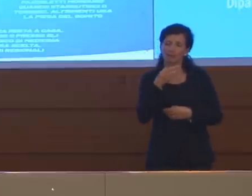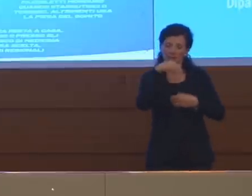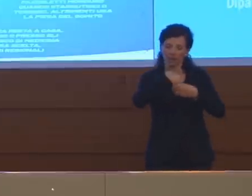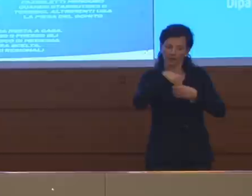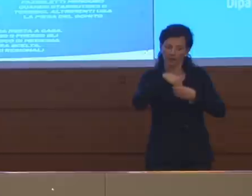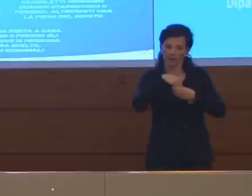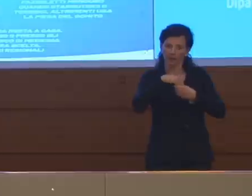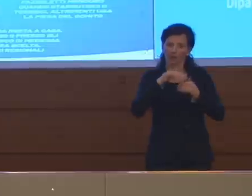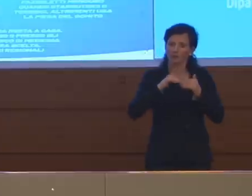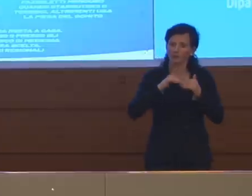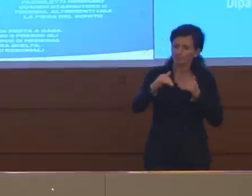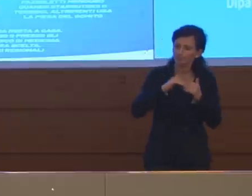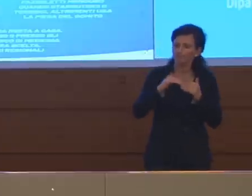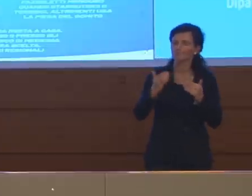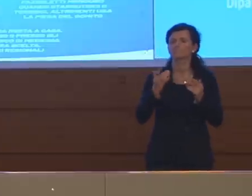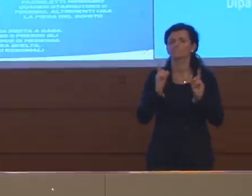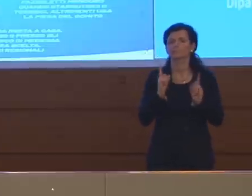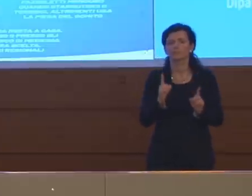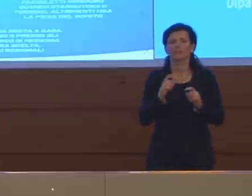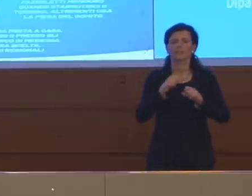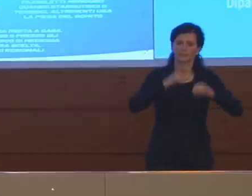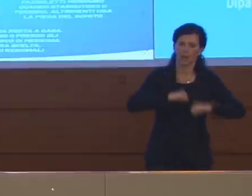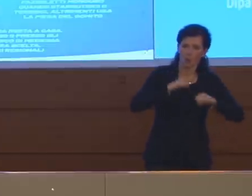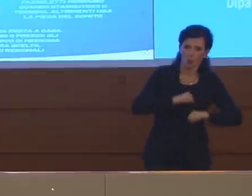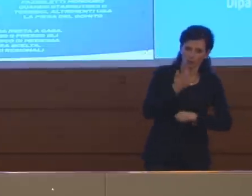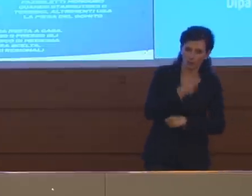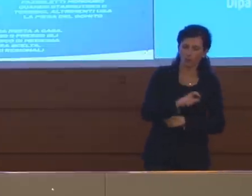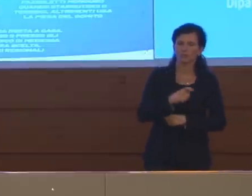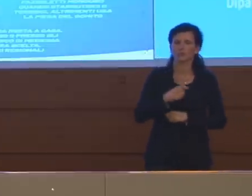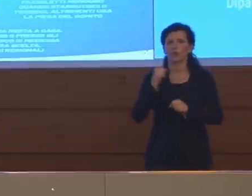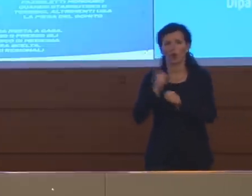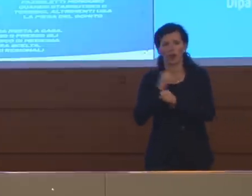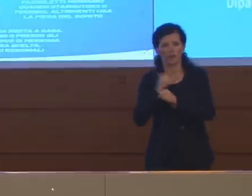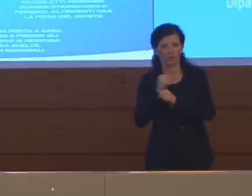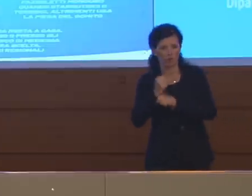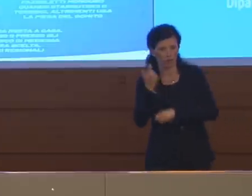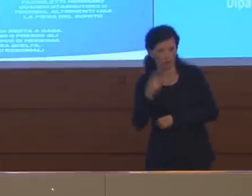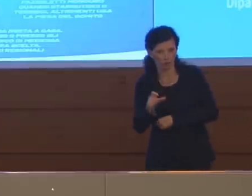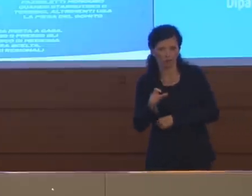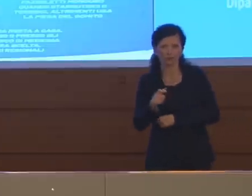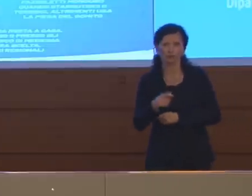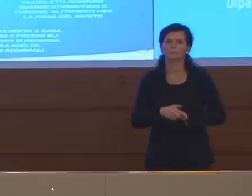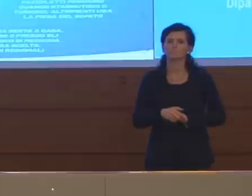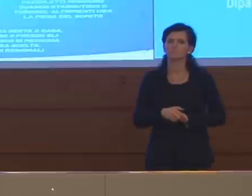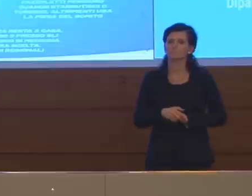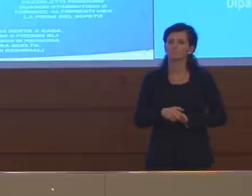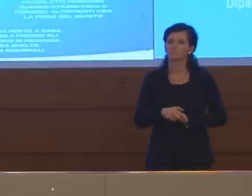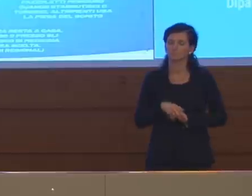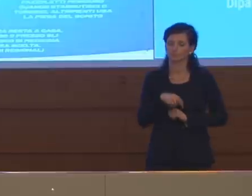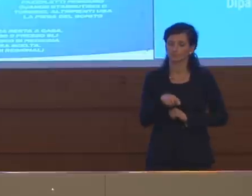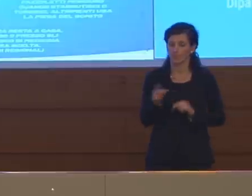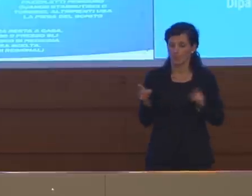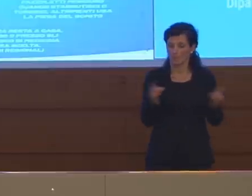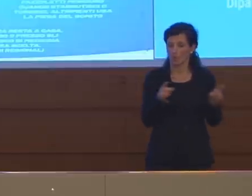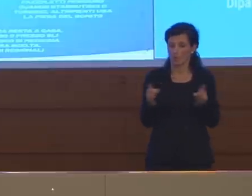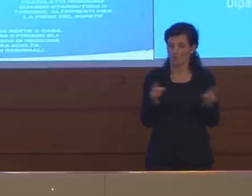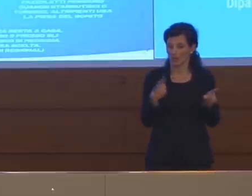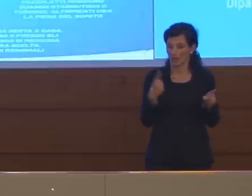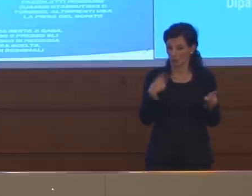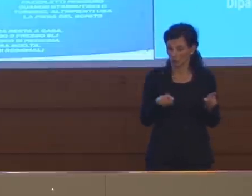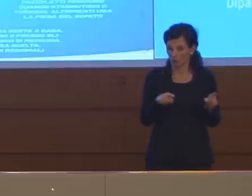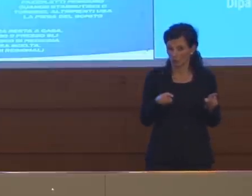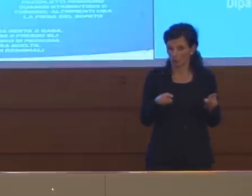mobilità per motivi di salute, per motivi di lavoro che comunque erano già presenti, tra virgolette. In questo momento credo di